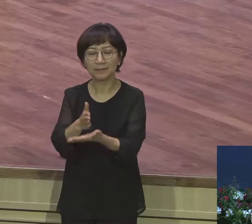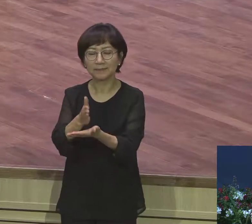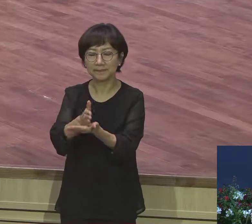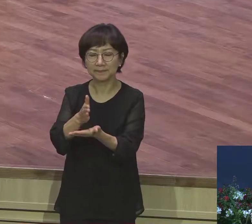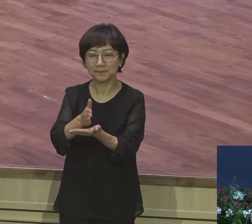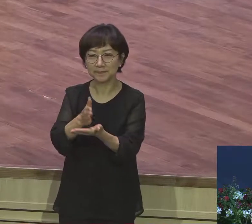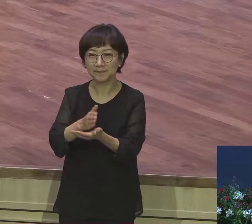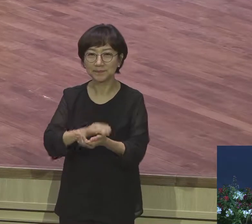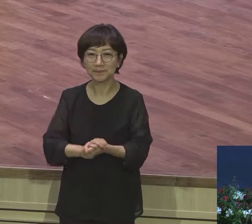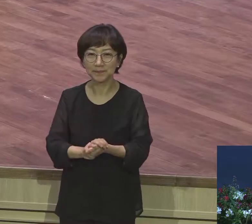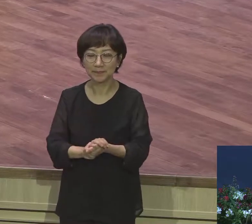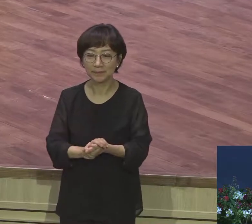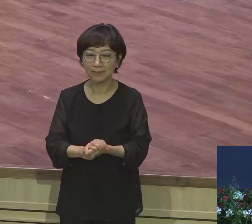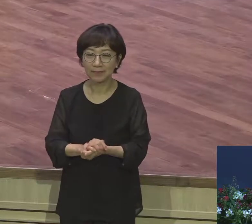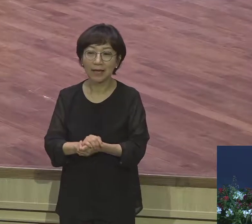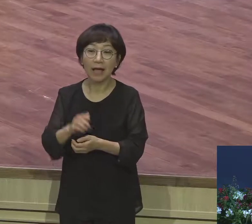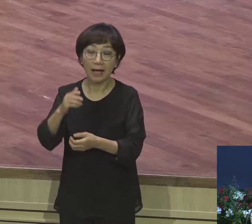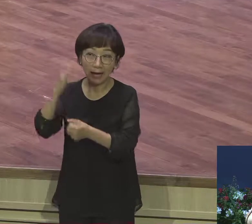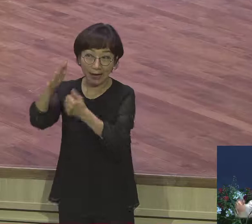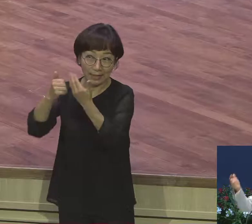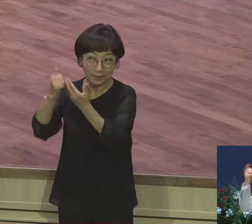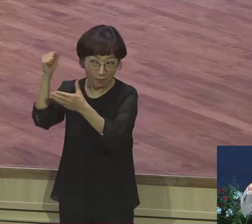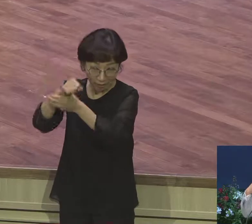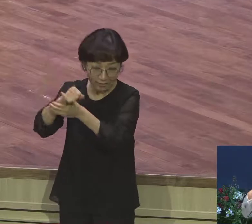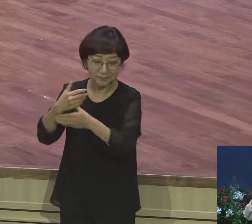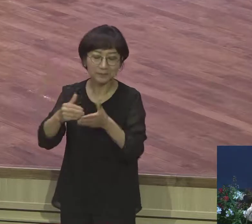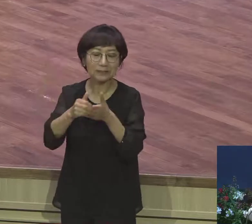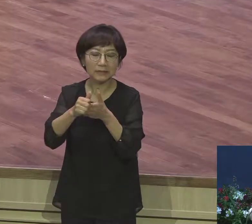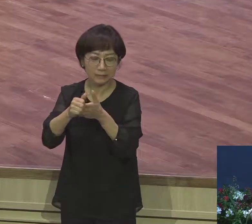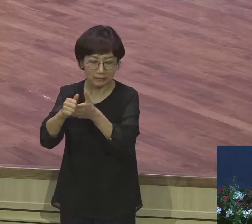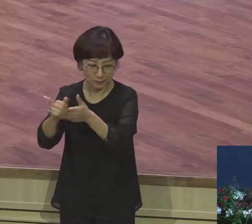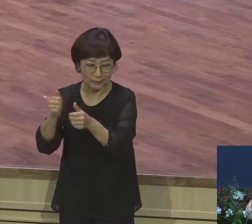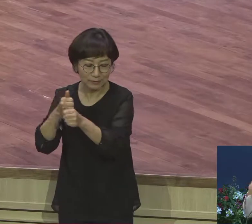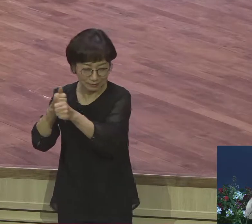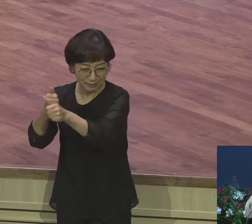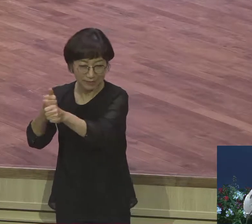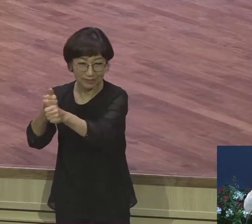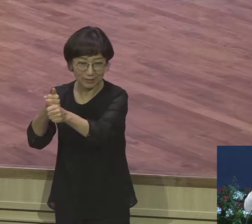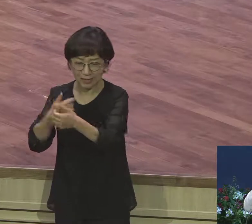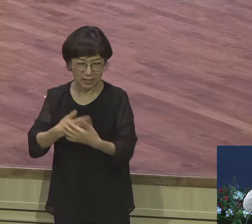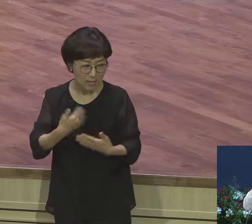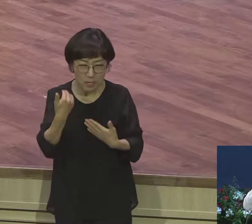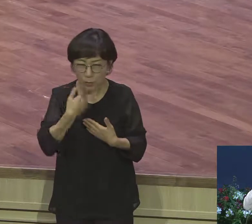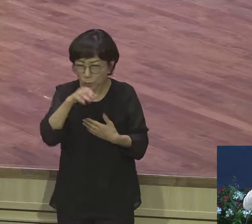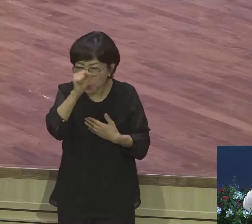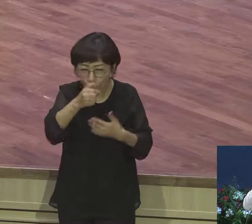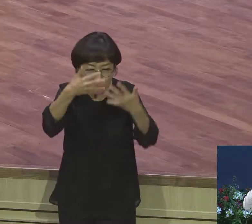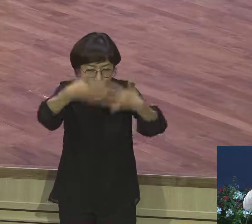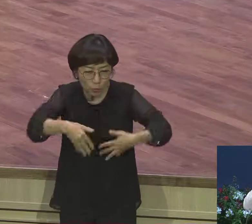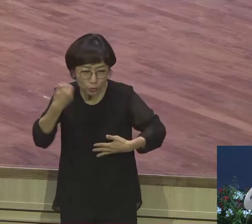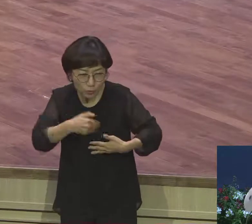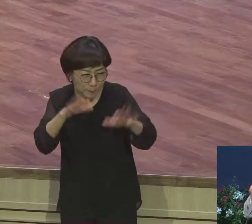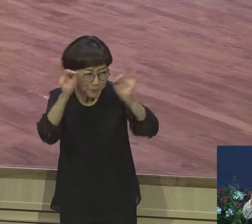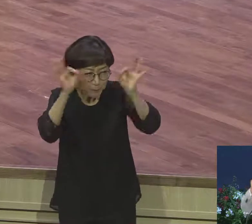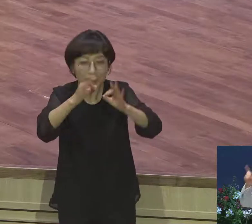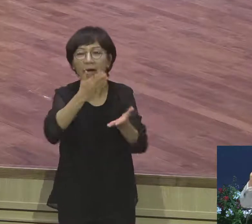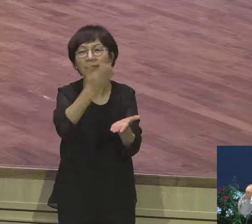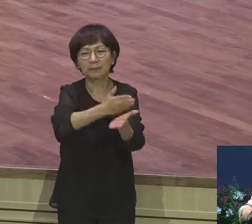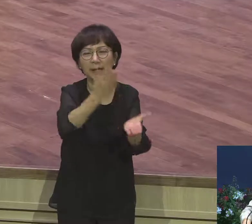인도 받아 인도 그냥 주께서 성령이 내 안에 계시니까 그분이 사인 주면 그냥 끝내는